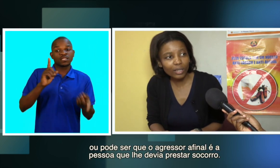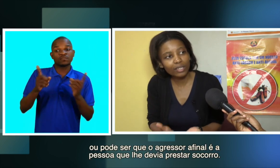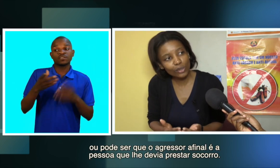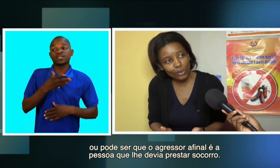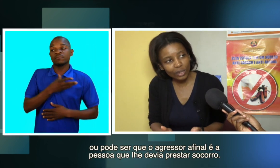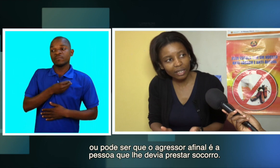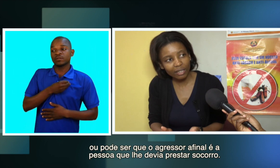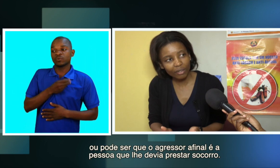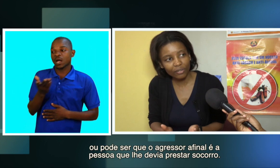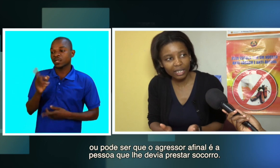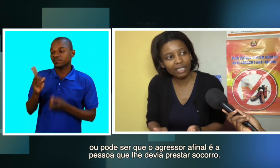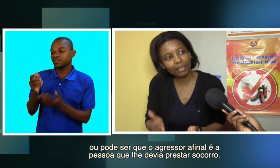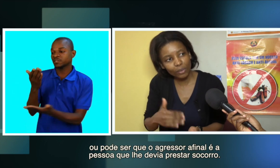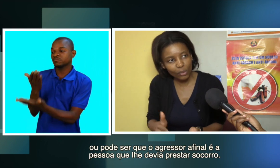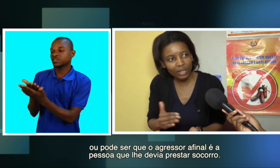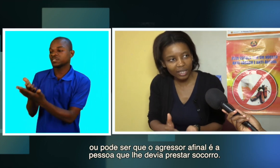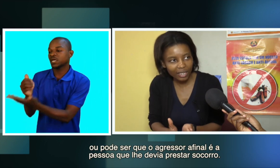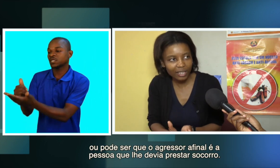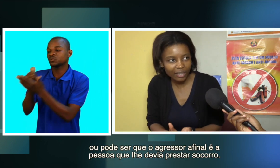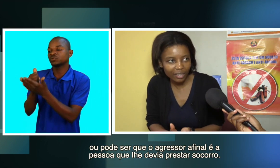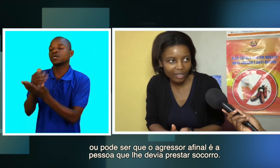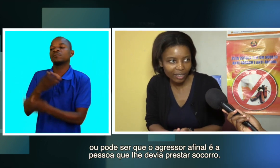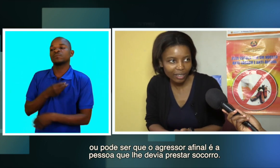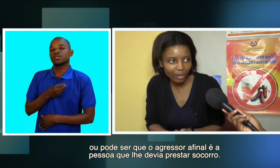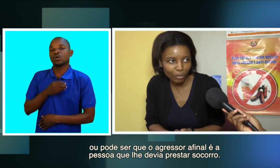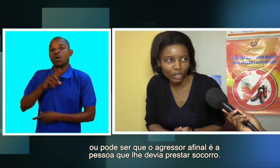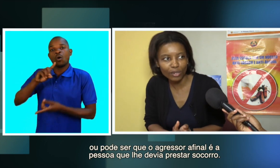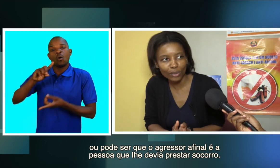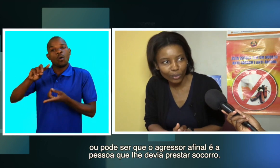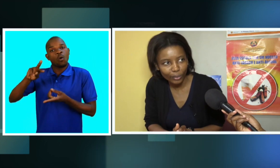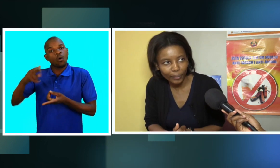o agressor, afinal, é a pessoa que iria lhe prestar socorro.